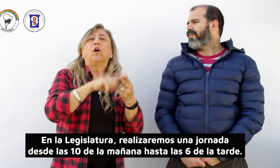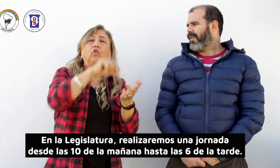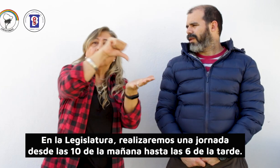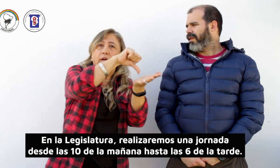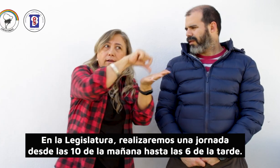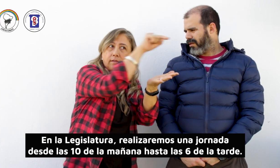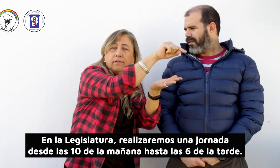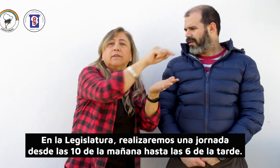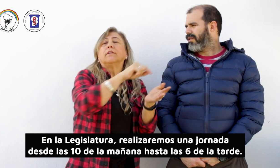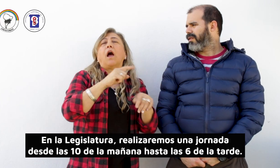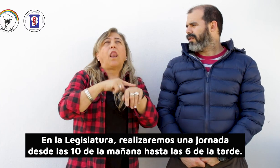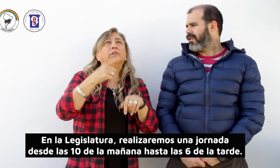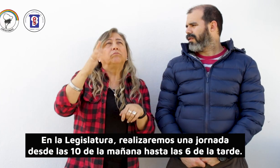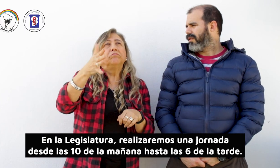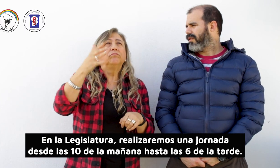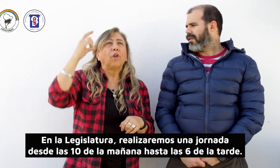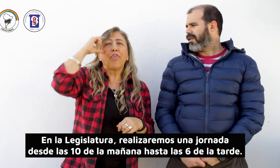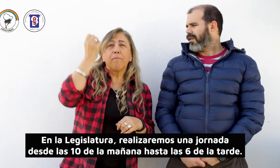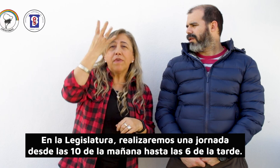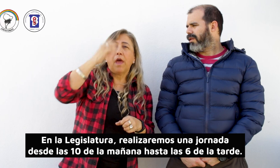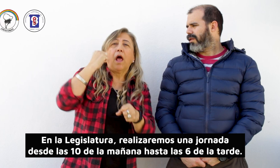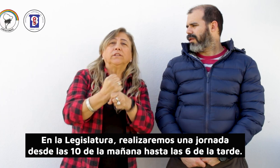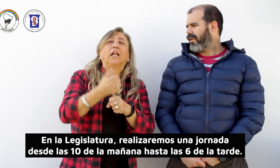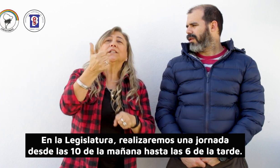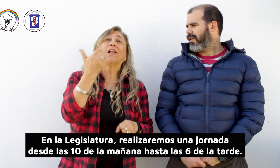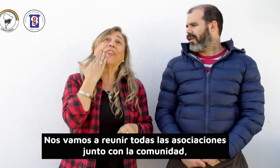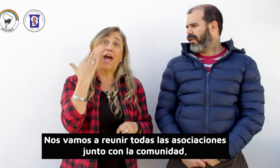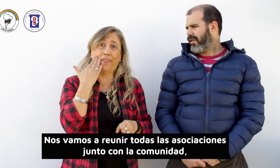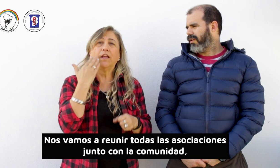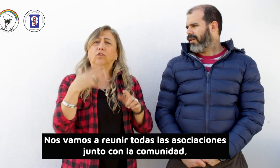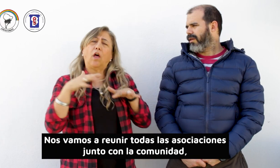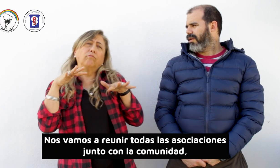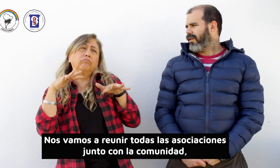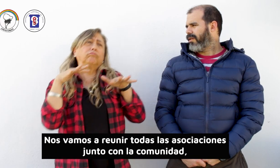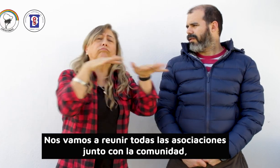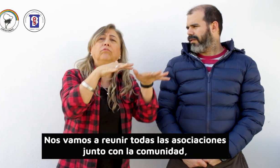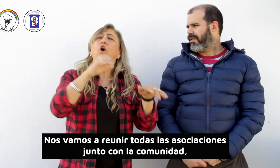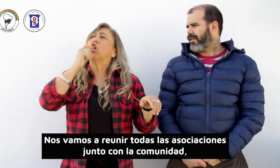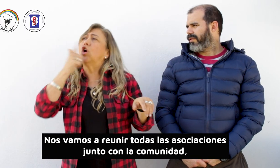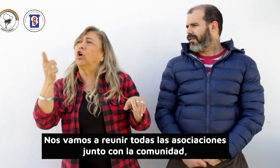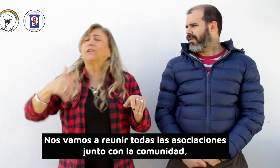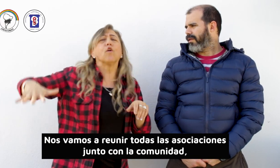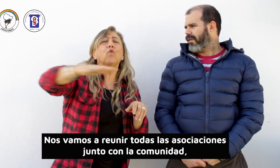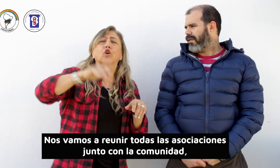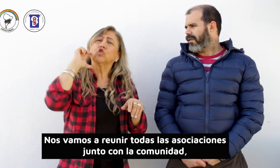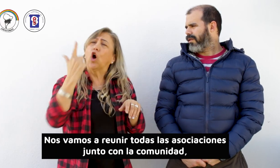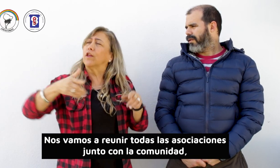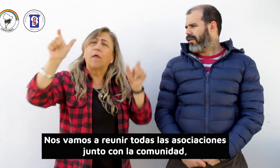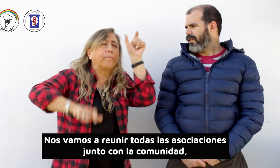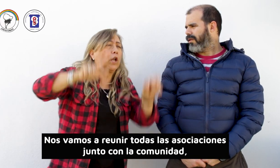una jornada desde las 10 de la mañana hasta las 6 de la tarde. Nos vamos a reunir todas las asociaciones junto con la comunidad, la